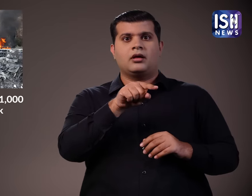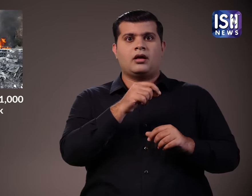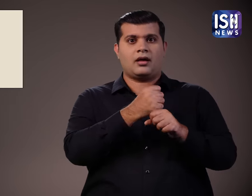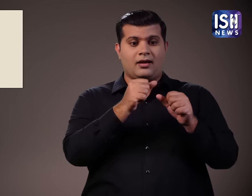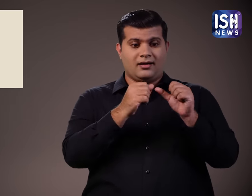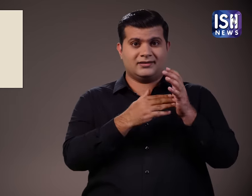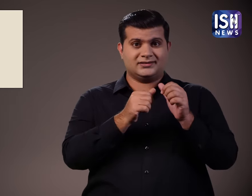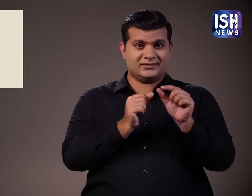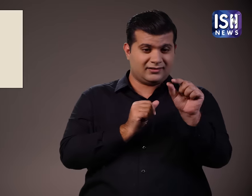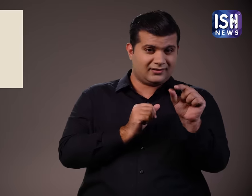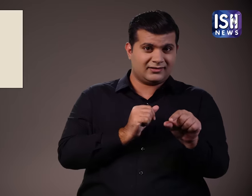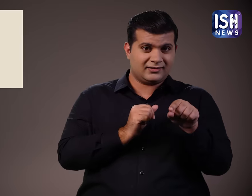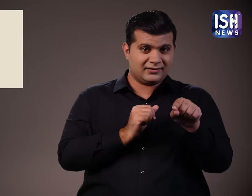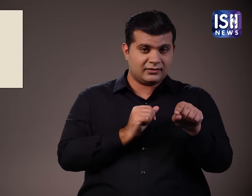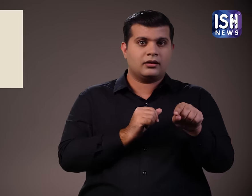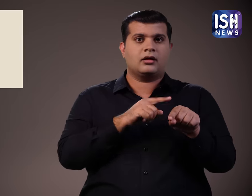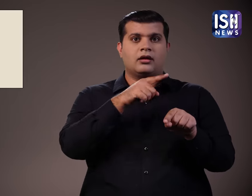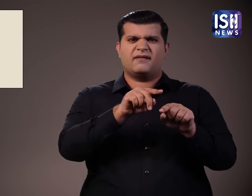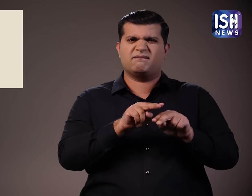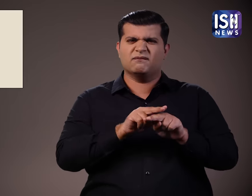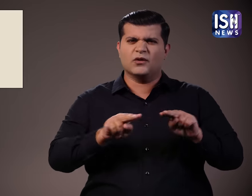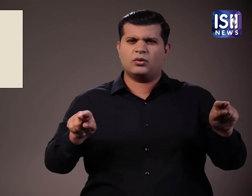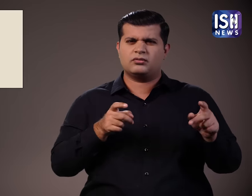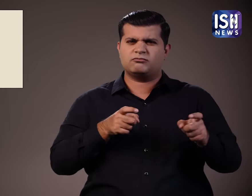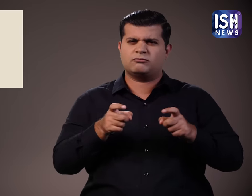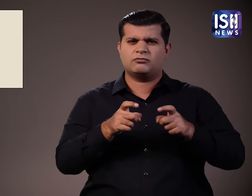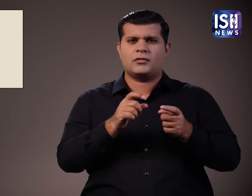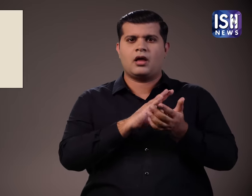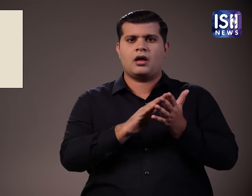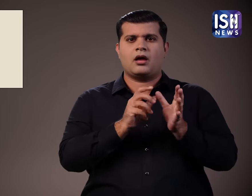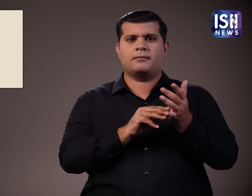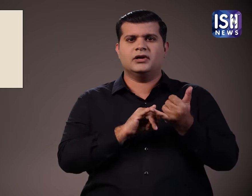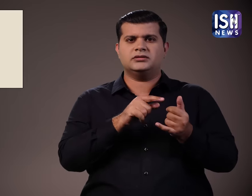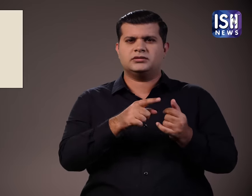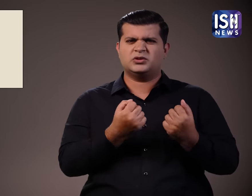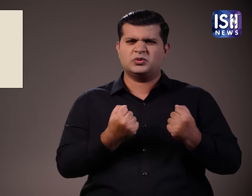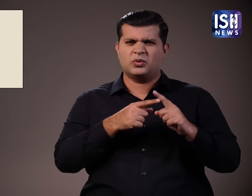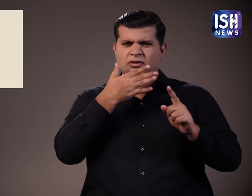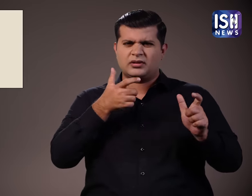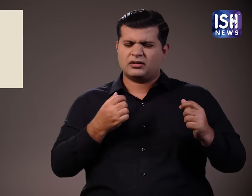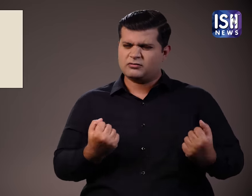पट्टी पर हमास का नियंत्रण है।